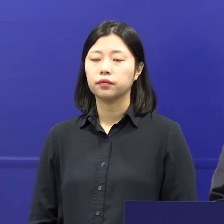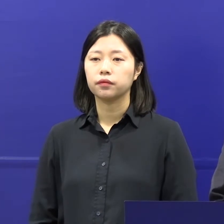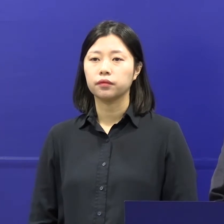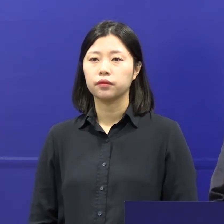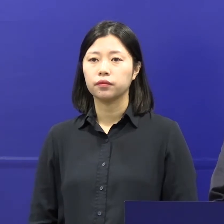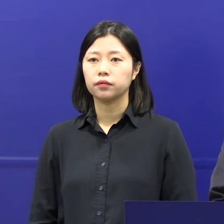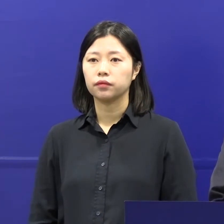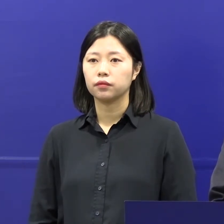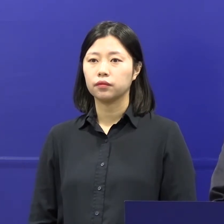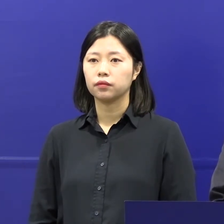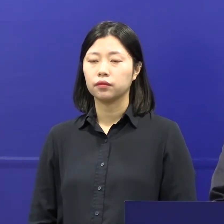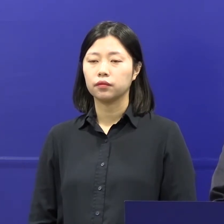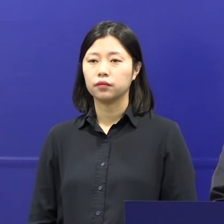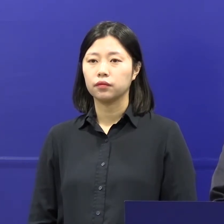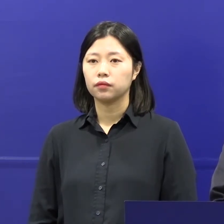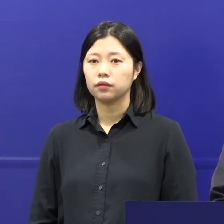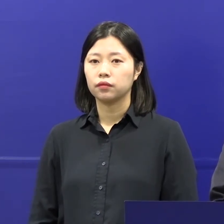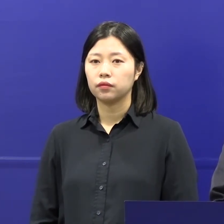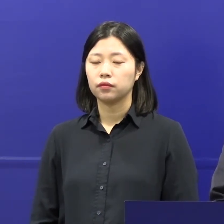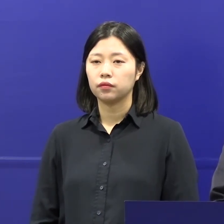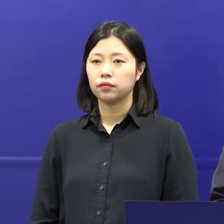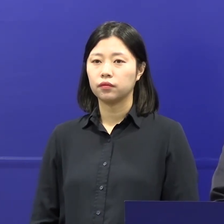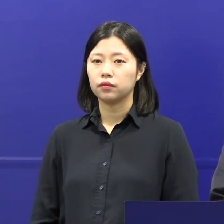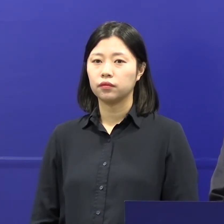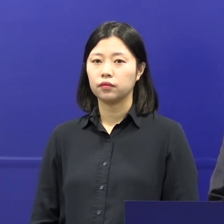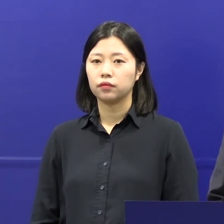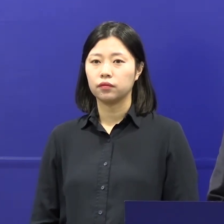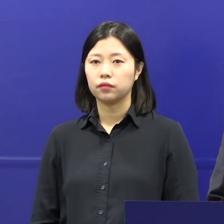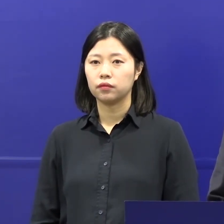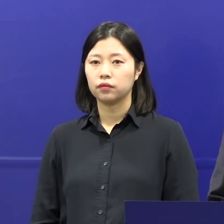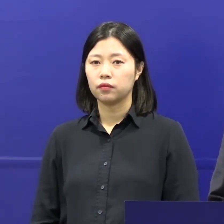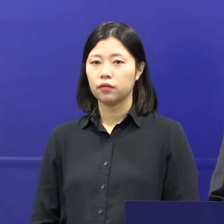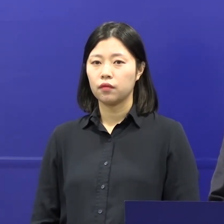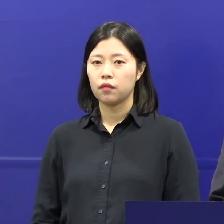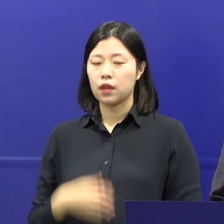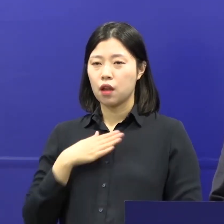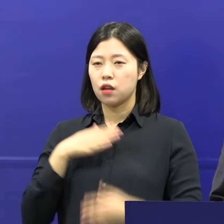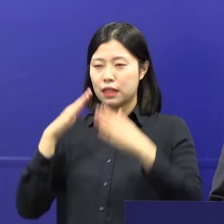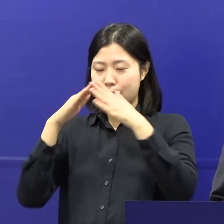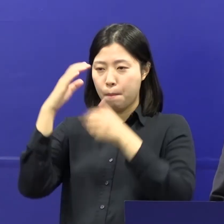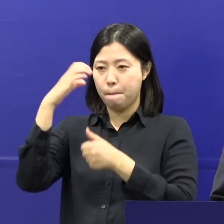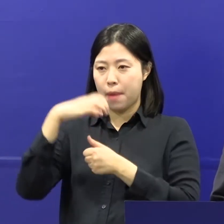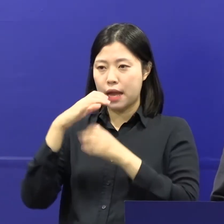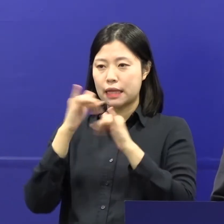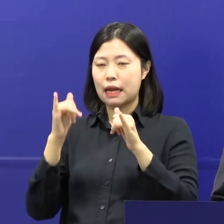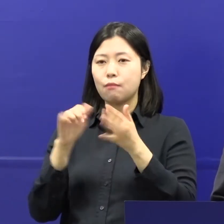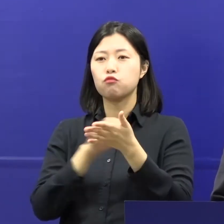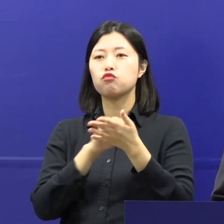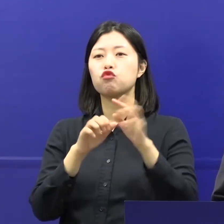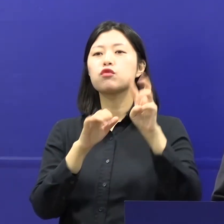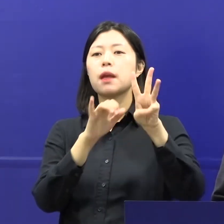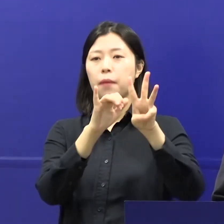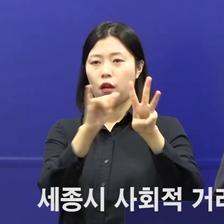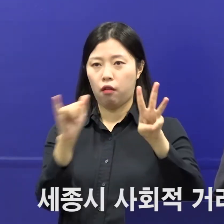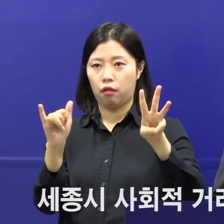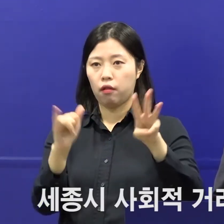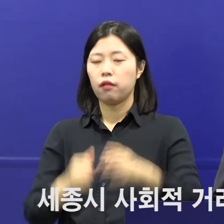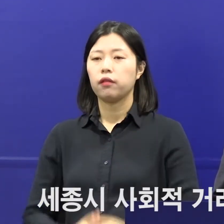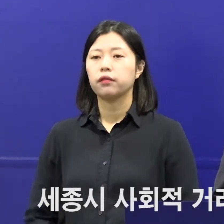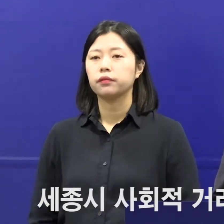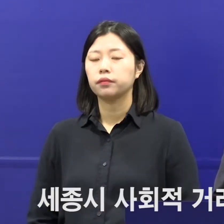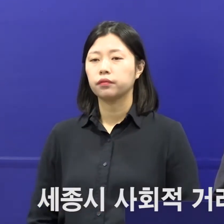지금 현재 우리 씨 관내 코로나19로 격리 중인 환자는 모두 3명입니다. 지난